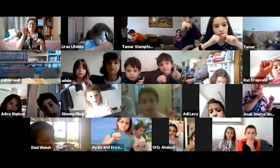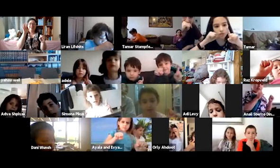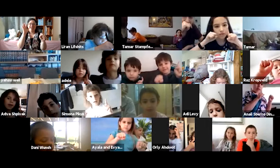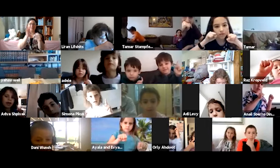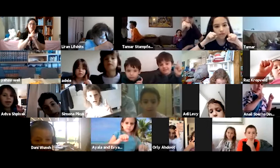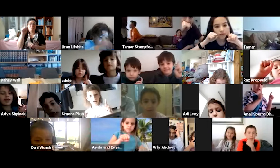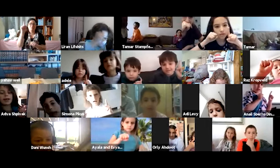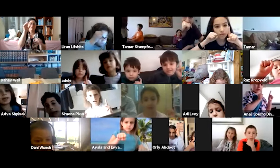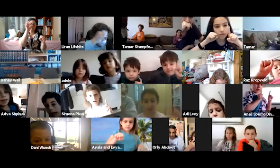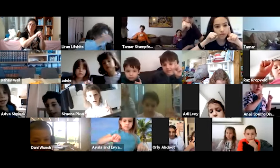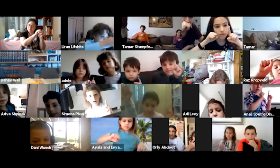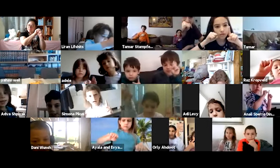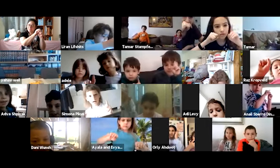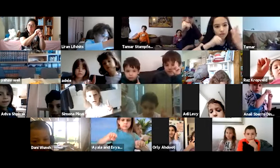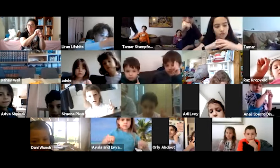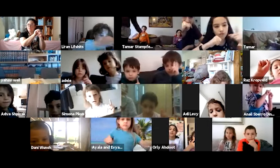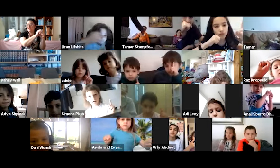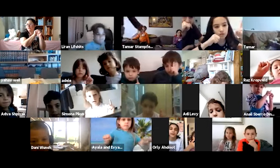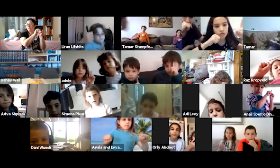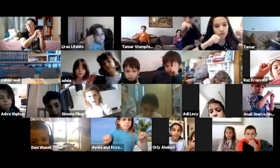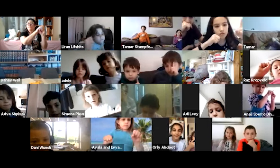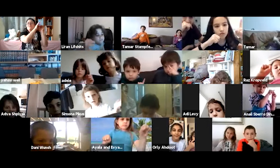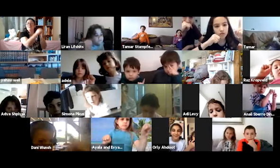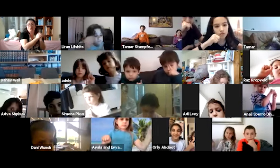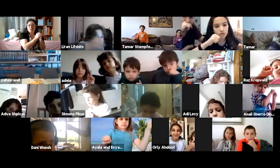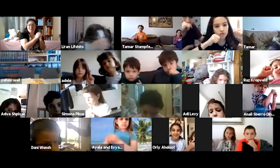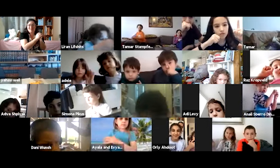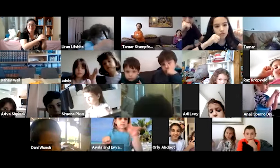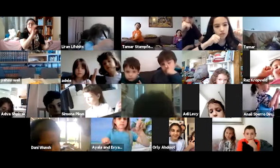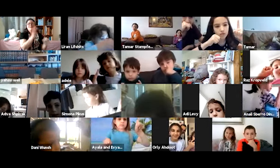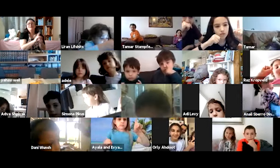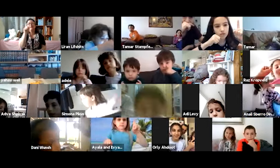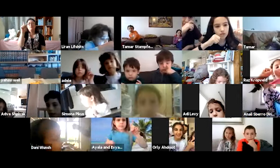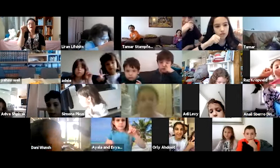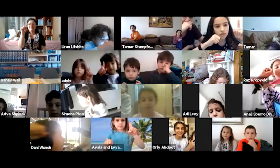אנחנו פשוט משתמשים בו כדי להזכיר לנו שכבר היה לנו 10, ספרנו את כל ה-10, אנחנו ב-11.